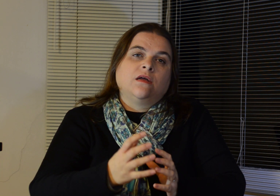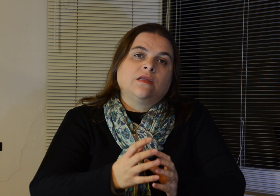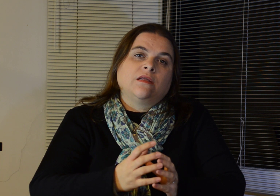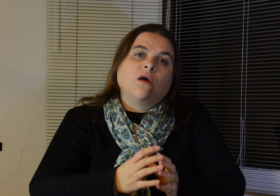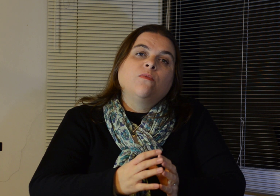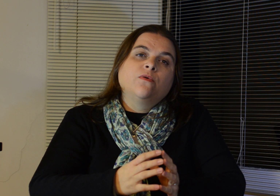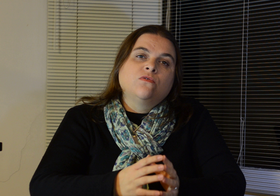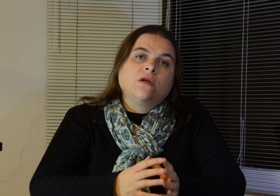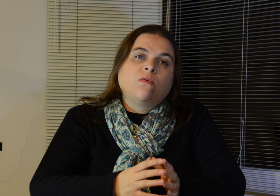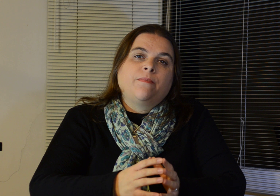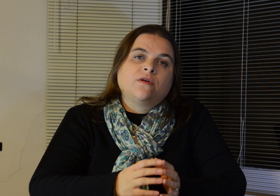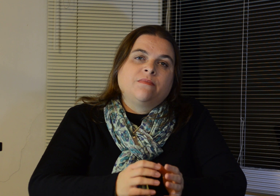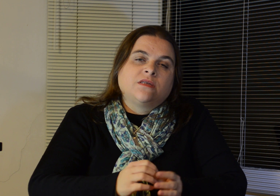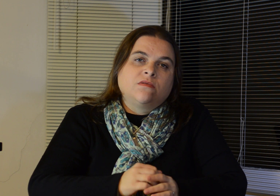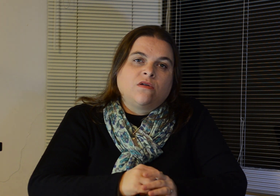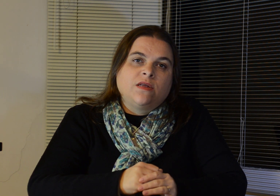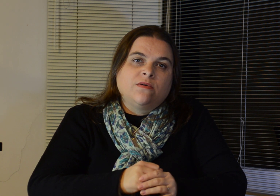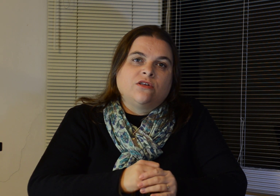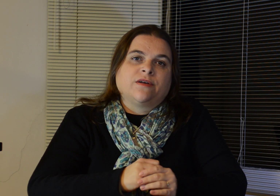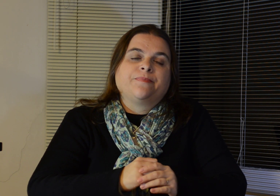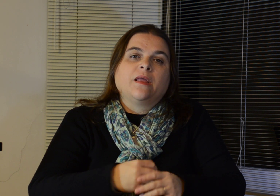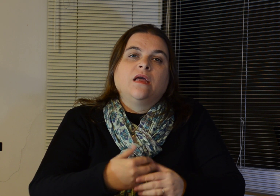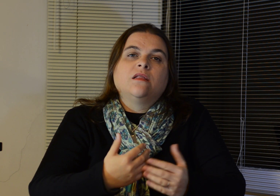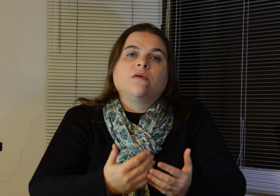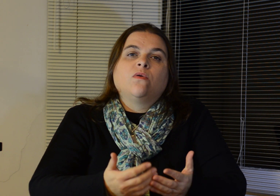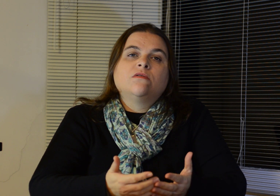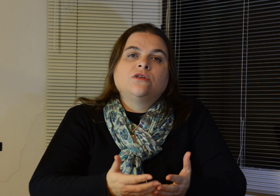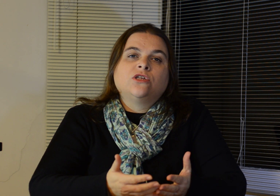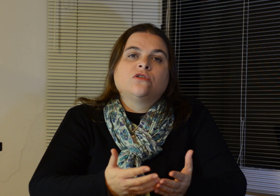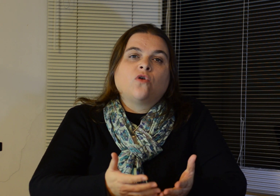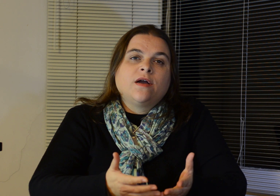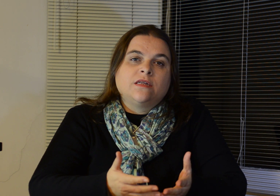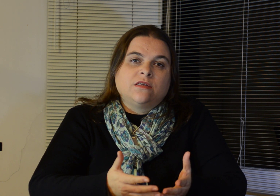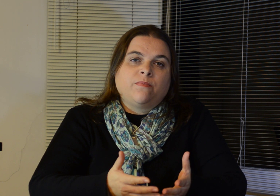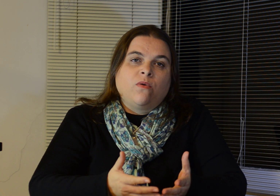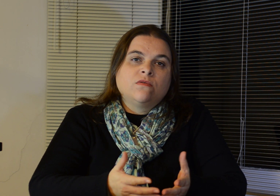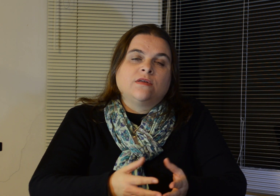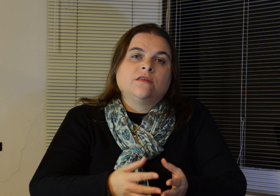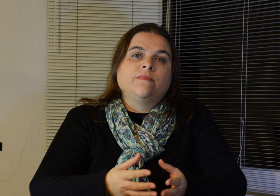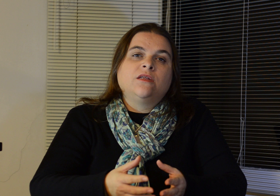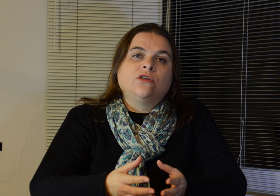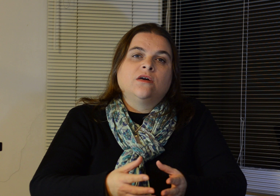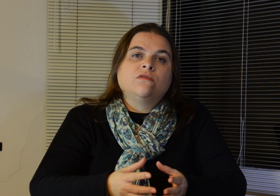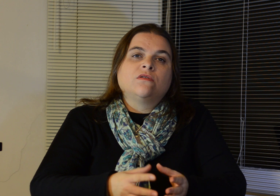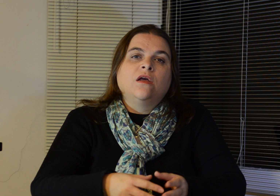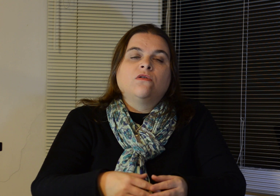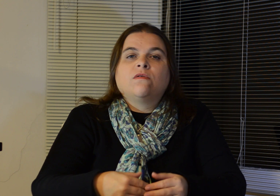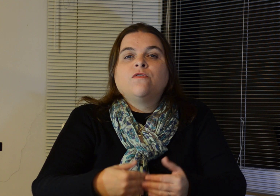acupuntura com a programação neurolinguística. Então, enquanto a gente toca nesses pontos, nesses meridianos, nós vamos